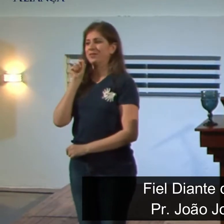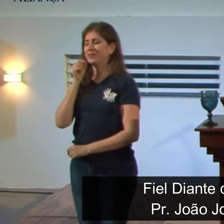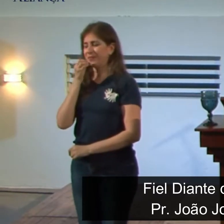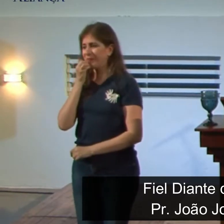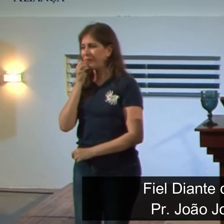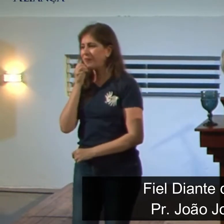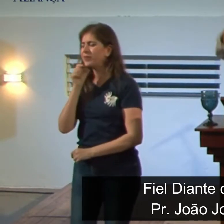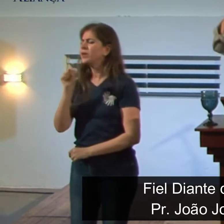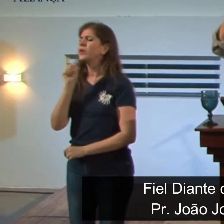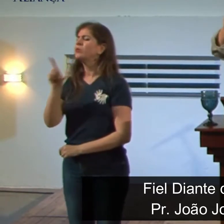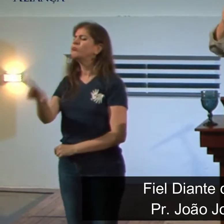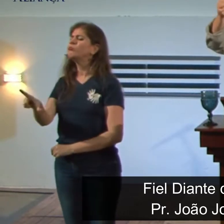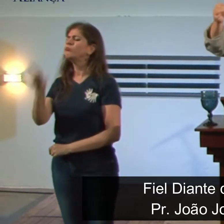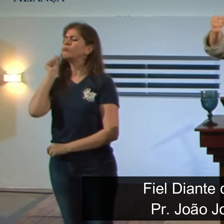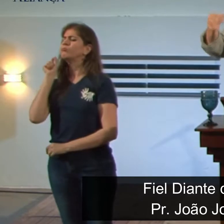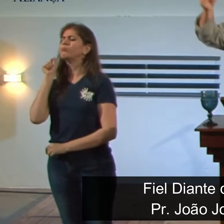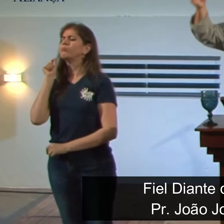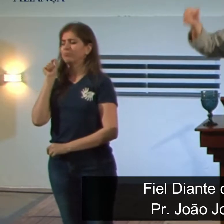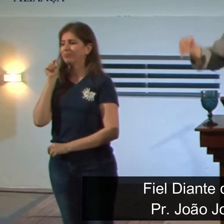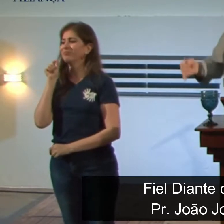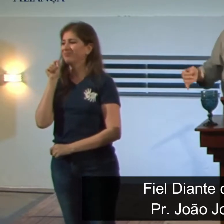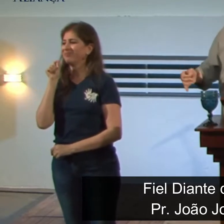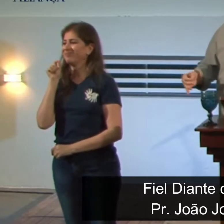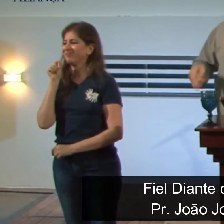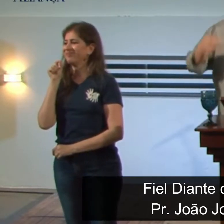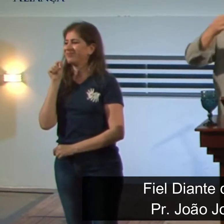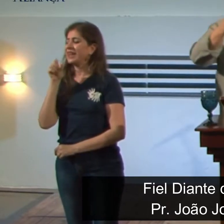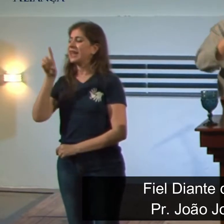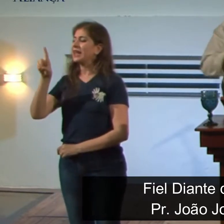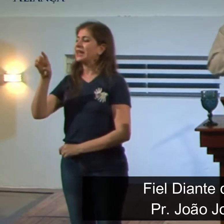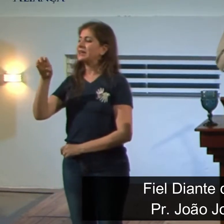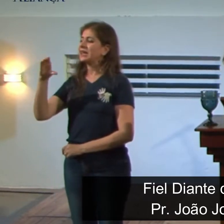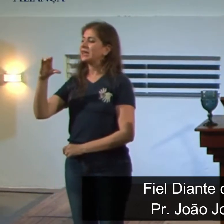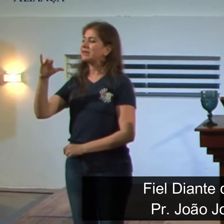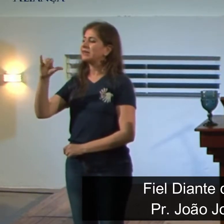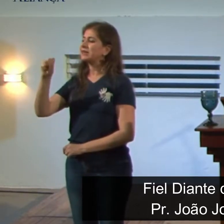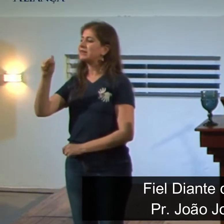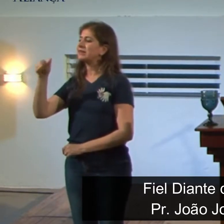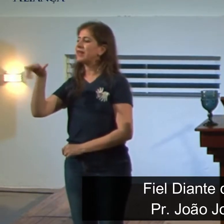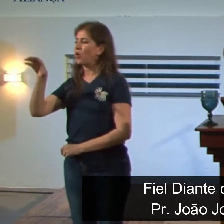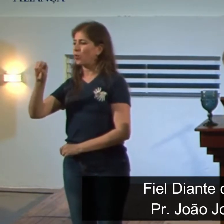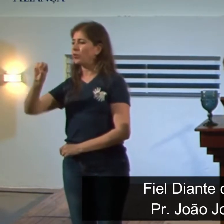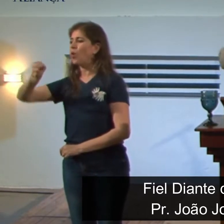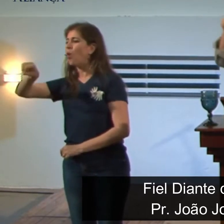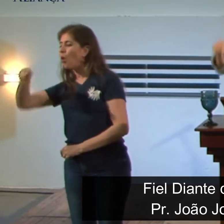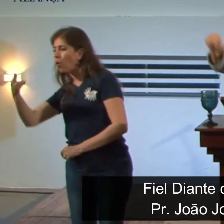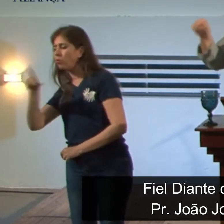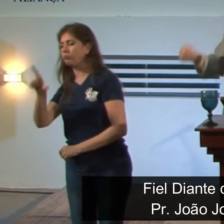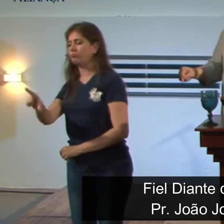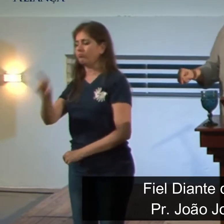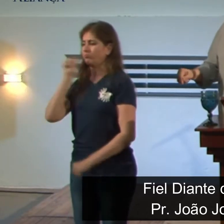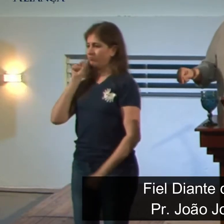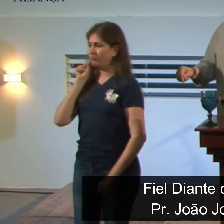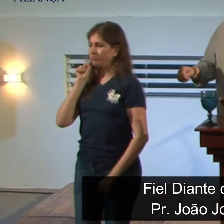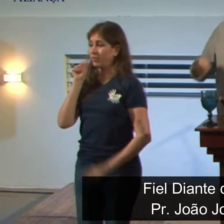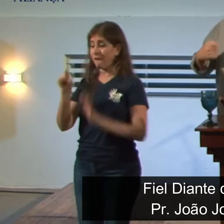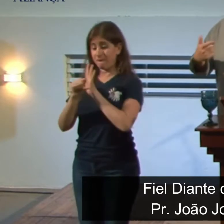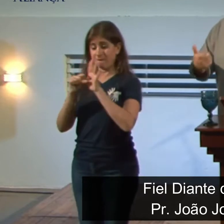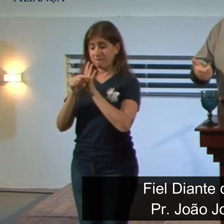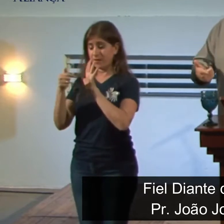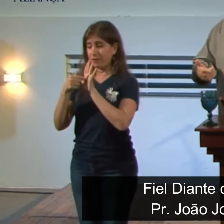gravar essa palavra, decisão. A decisão. Está no texto decisão.